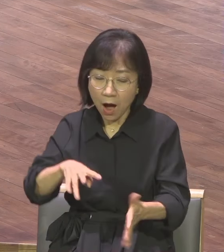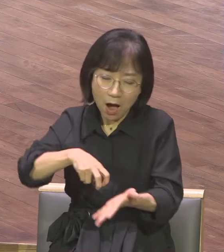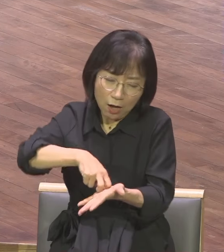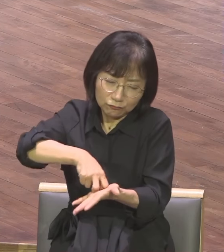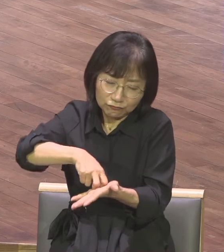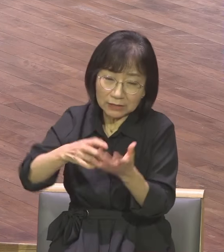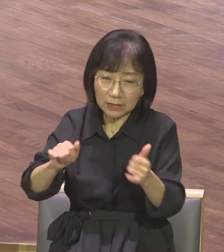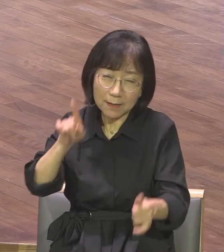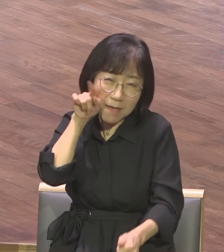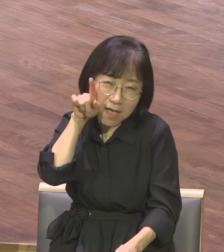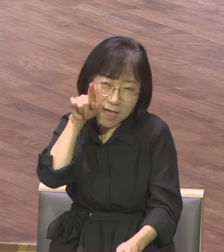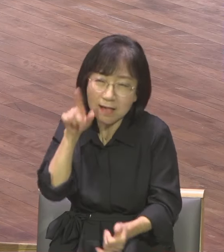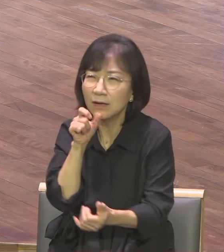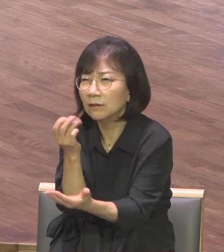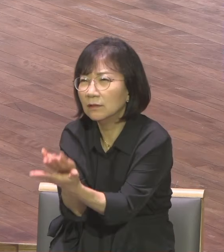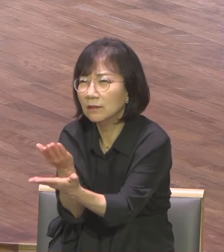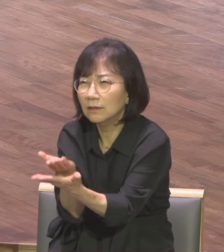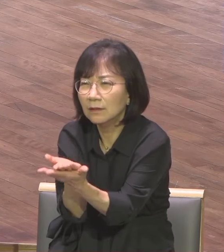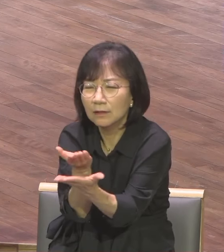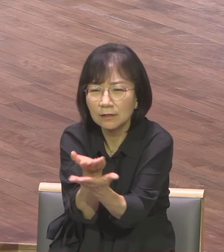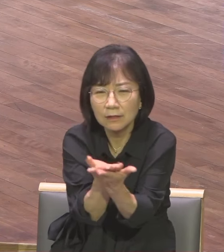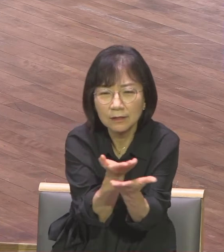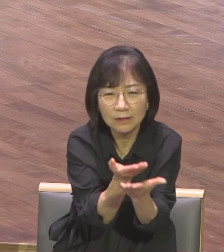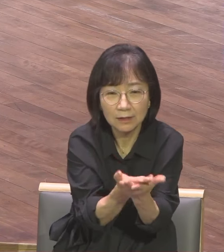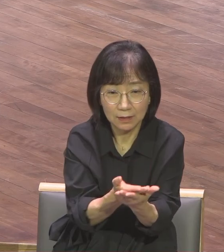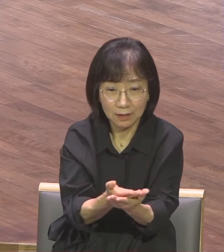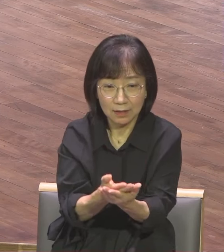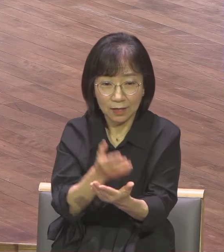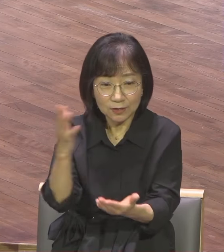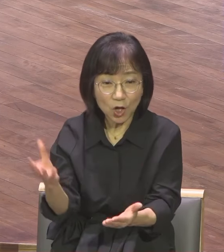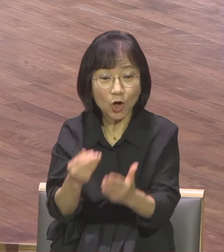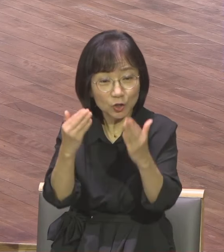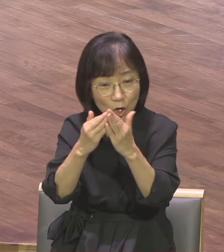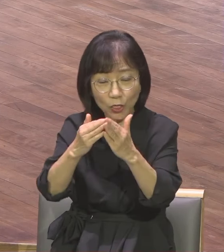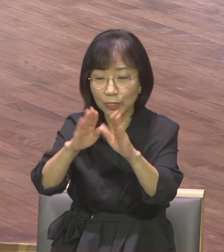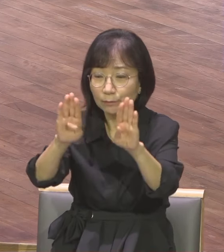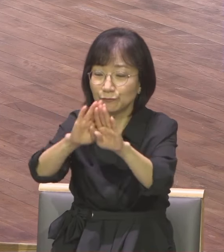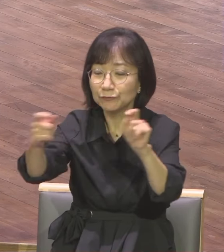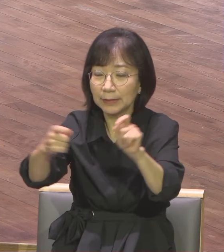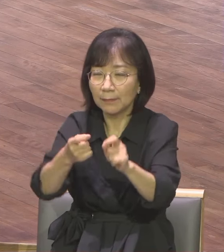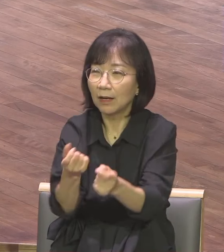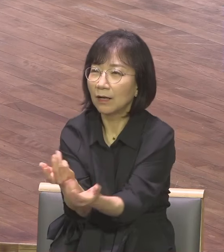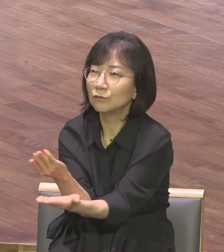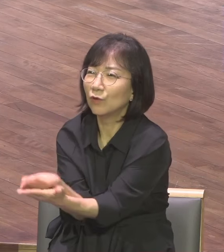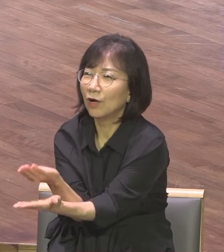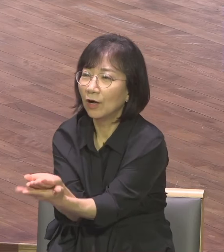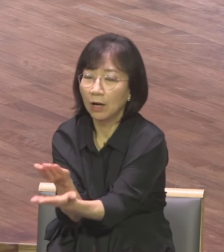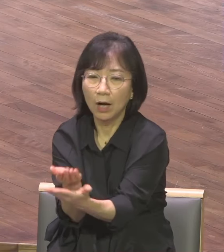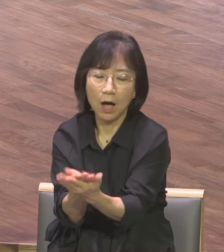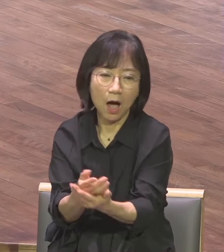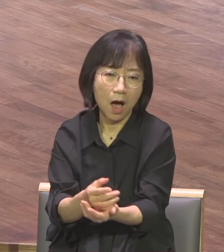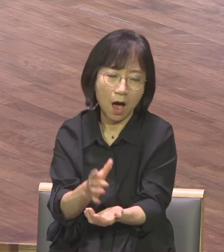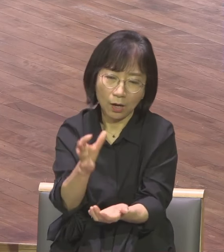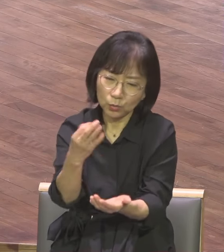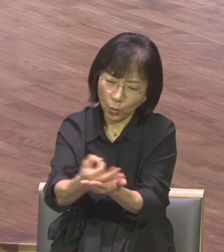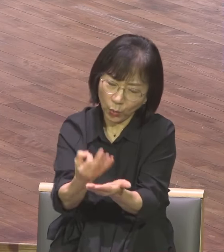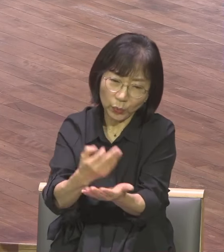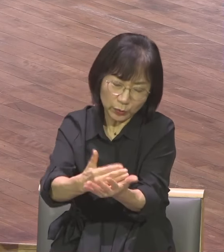여러분 성전 미문에서 구걸하는 자 엄청난 수익을 얻은 겁니다 왜? 이스라엘 사람들은